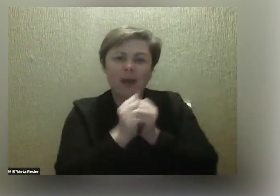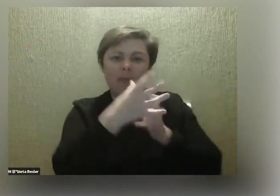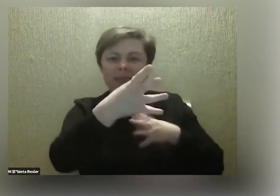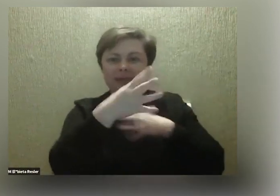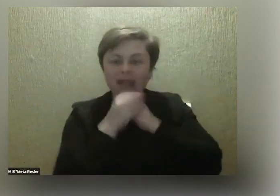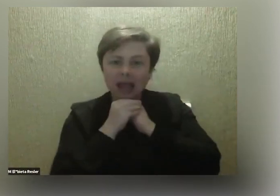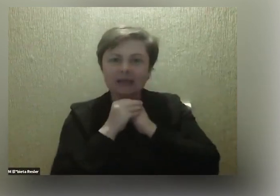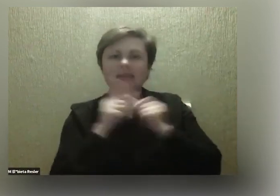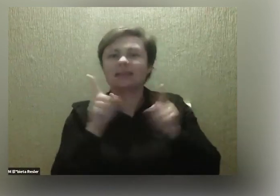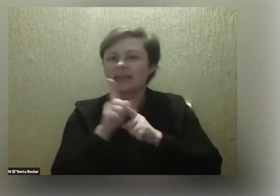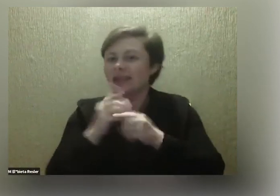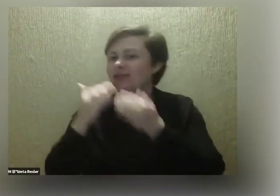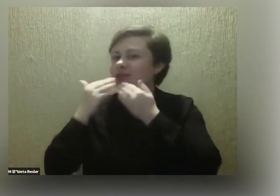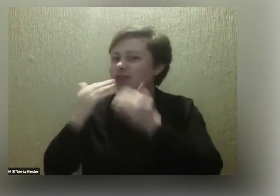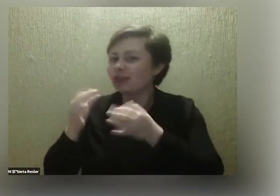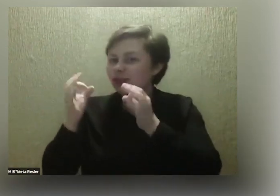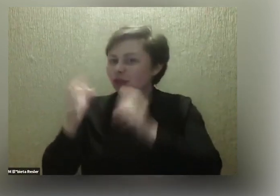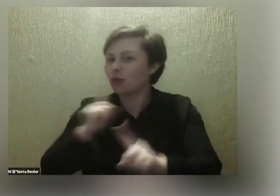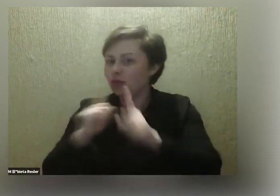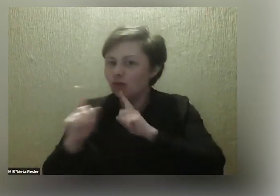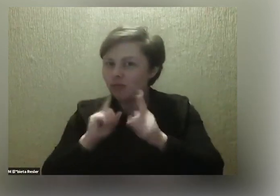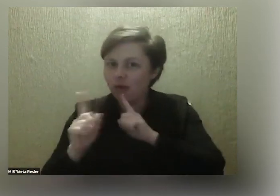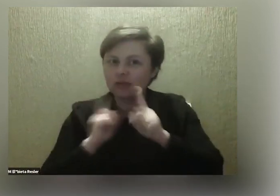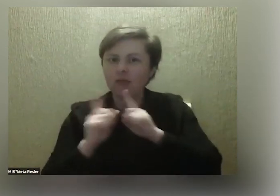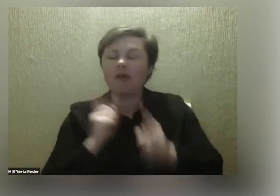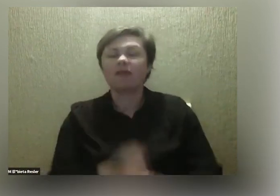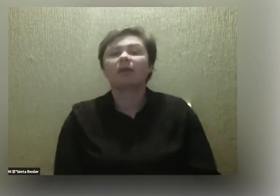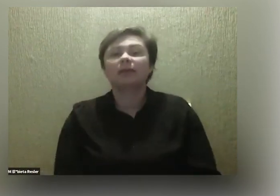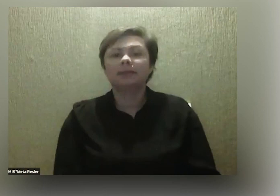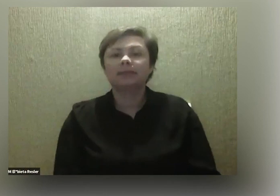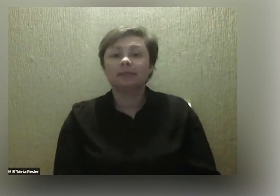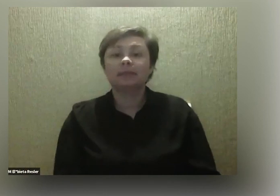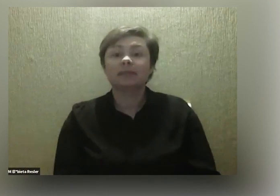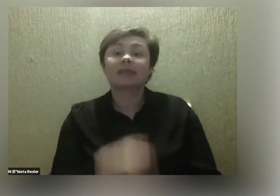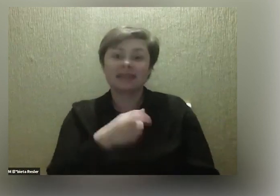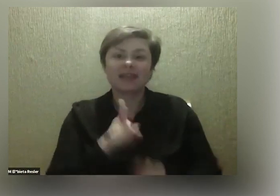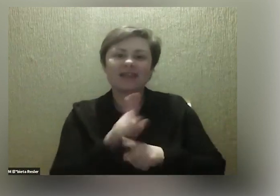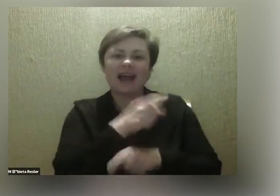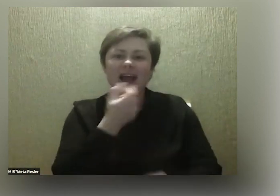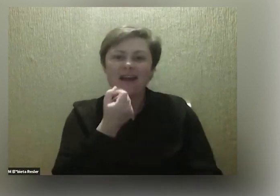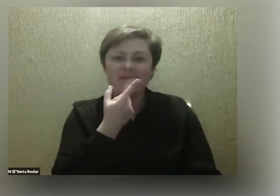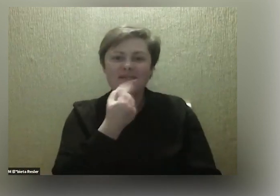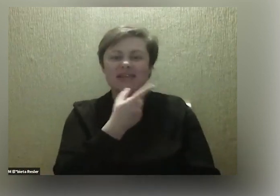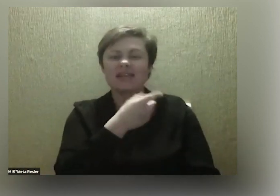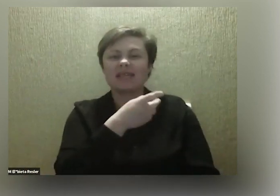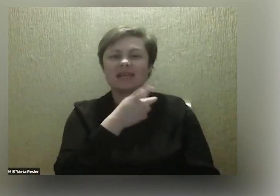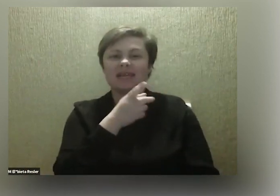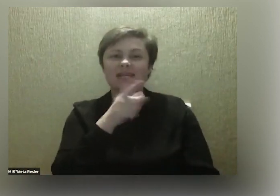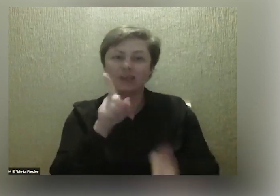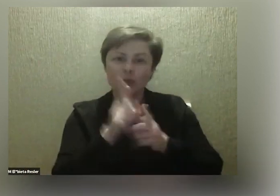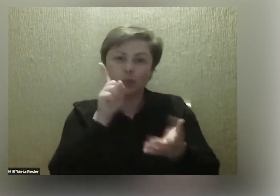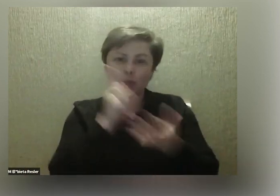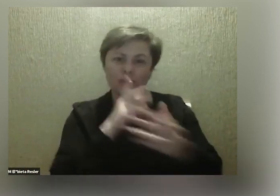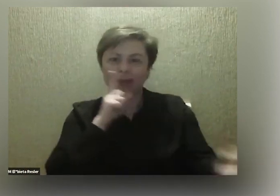również dziękujemy za tę rozmowę. Bardzo I za tę chwilę mam nadzieję, że się zobaczymy.